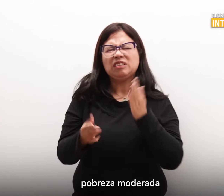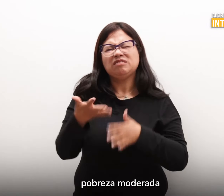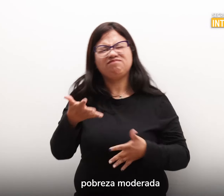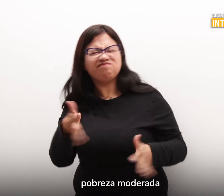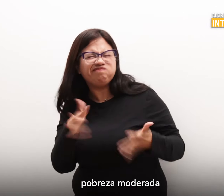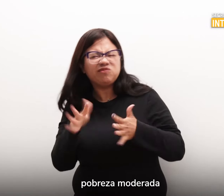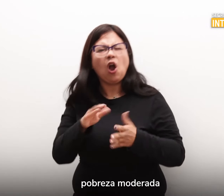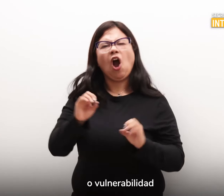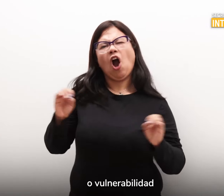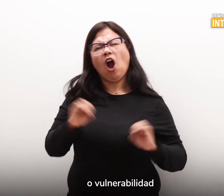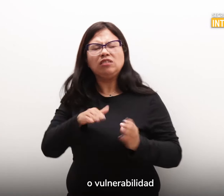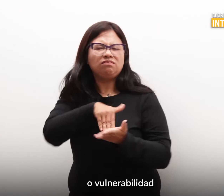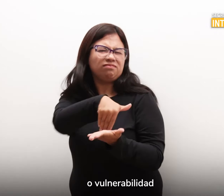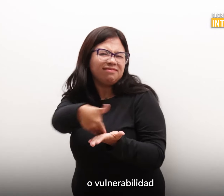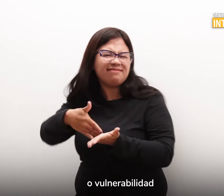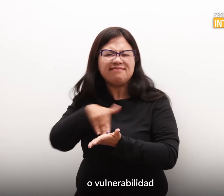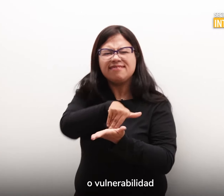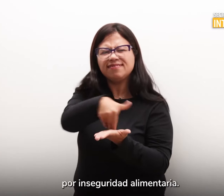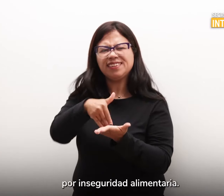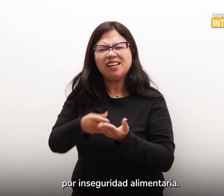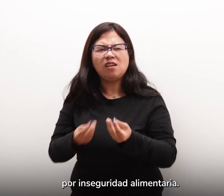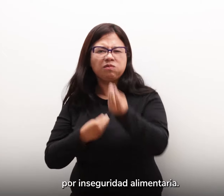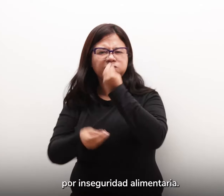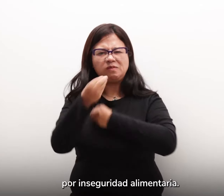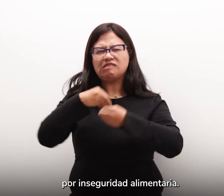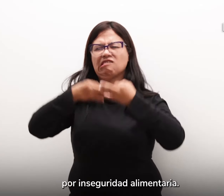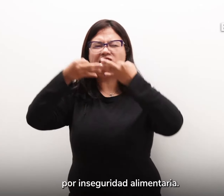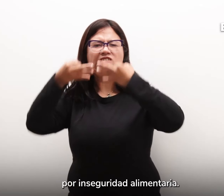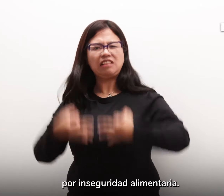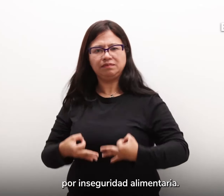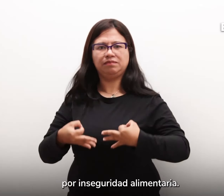moderada o vulnerabilidad por inseguridad alimentaria.